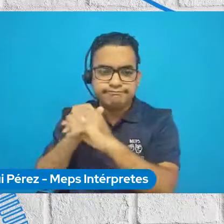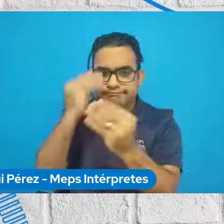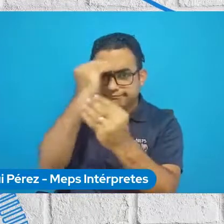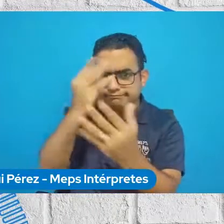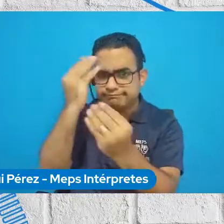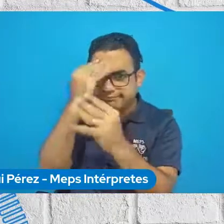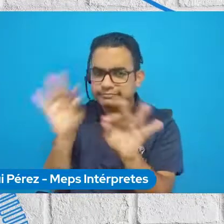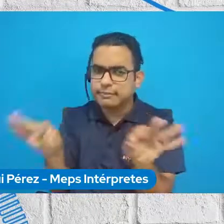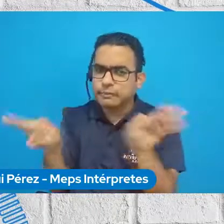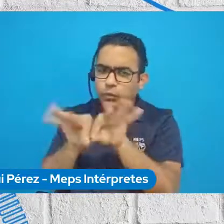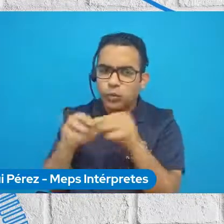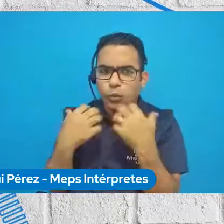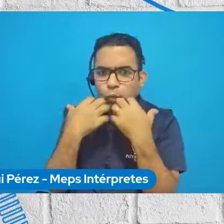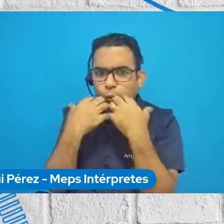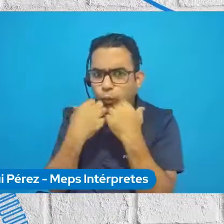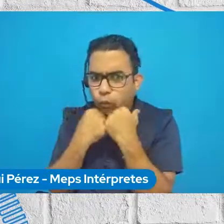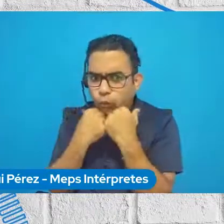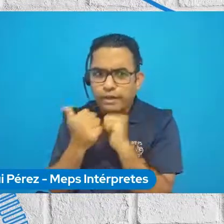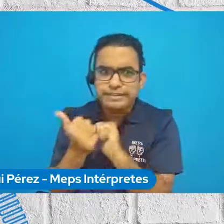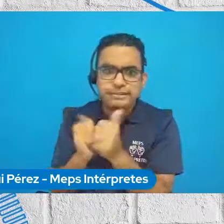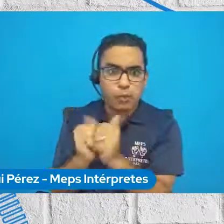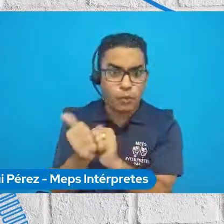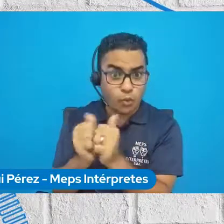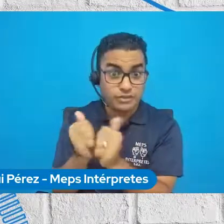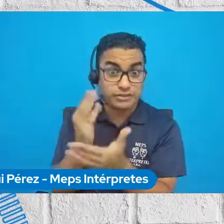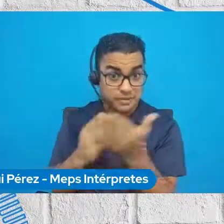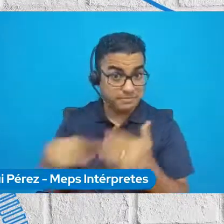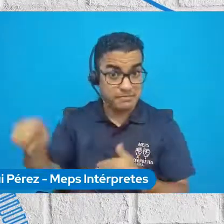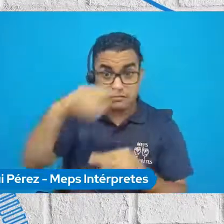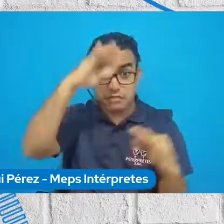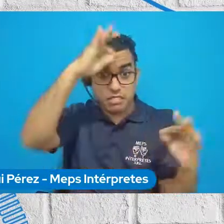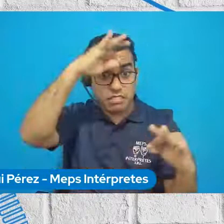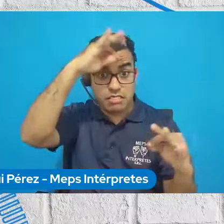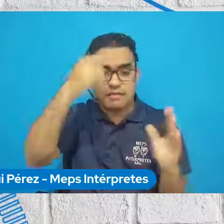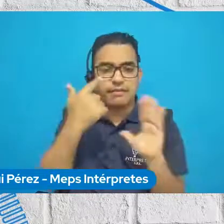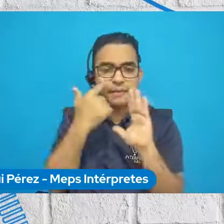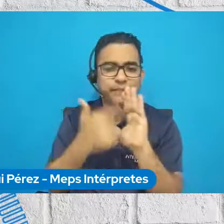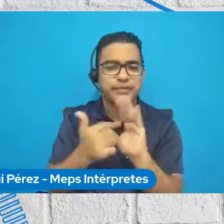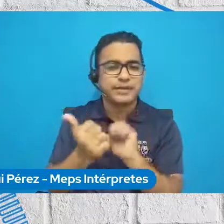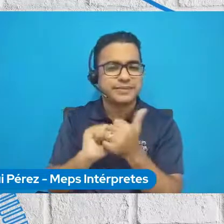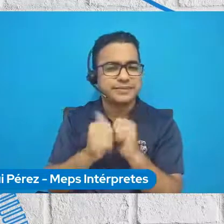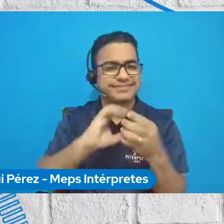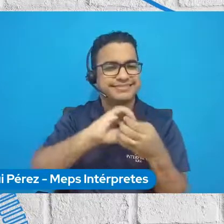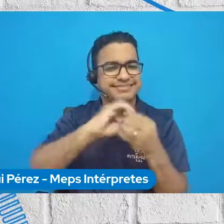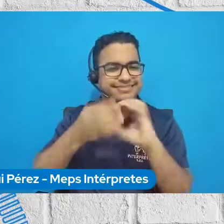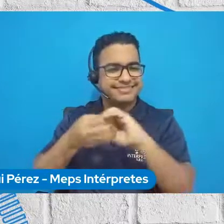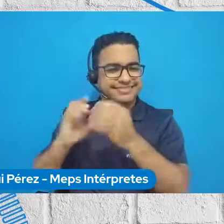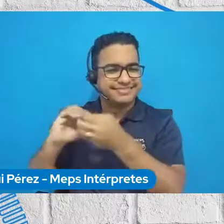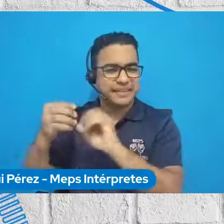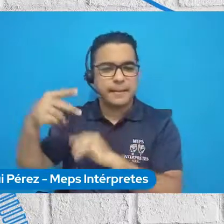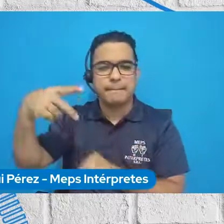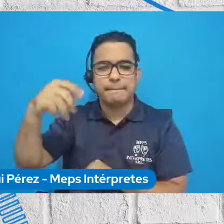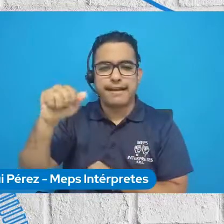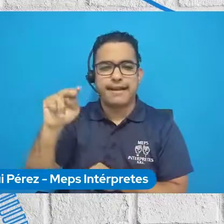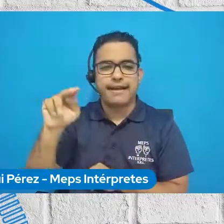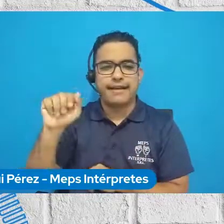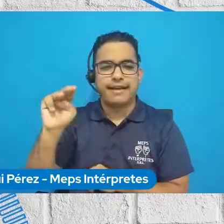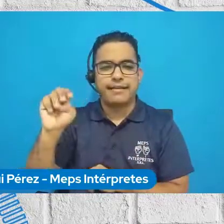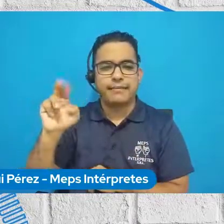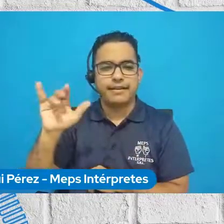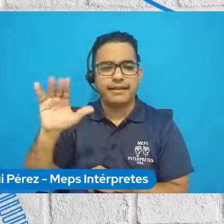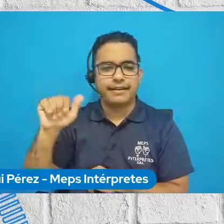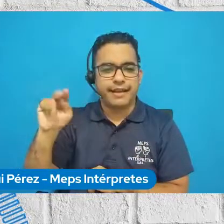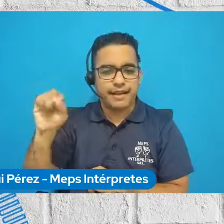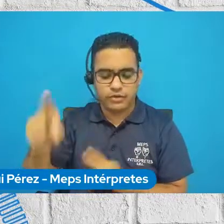de deporte que muchos nosotros desconocíamos, por ejemplo, con el tema de los Juegos para Panamericanos. En el caso de la Cumbre del Cambio